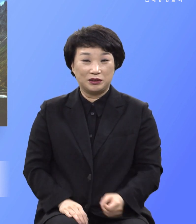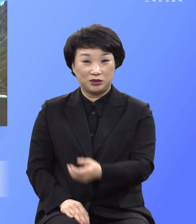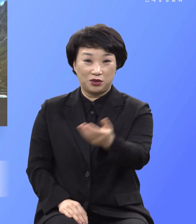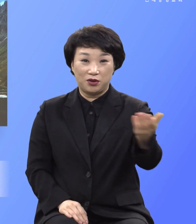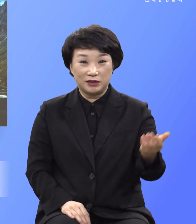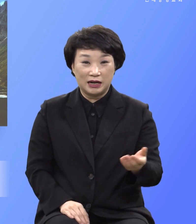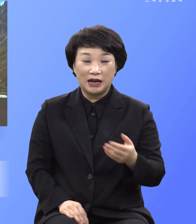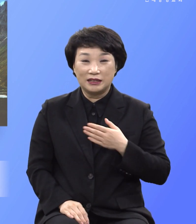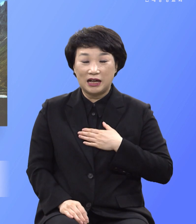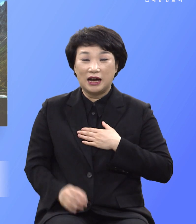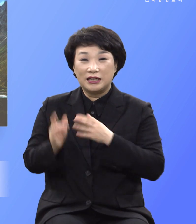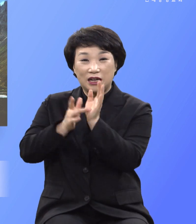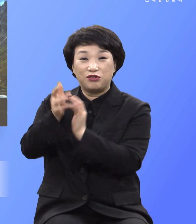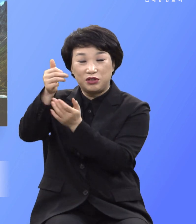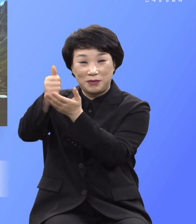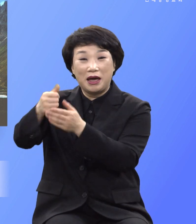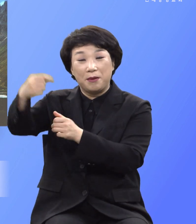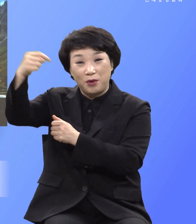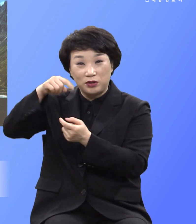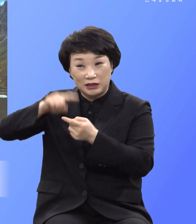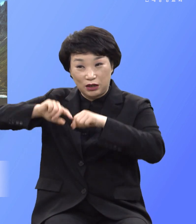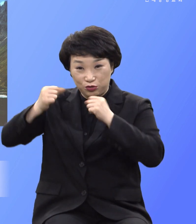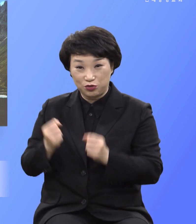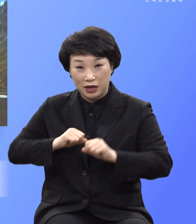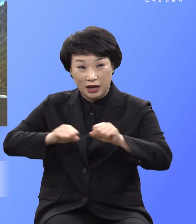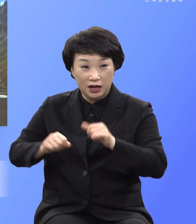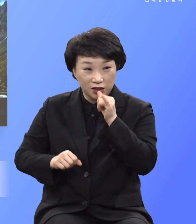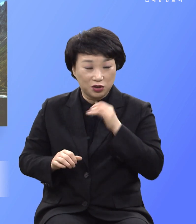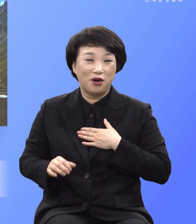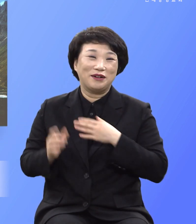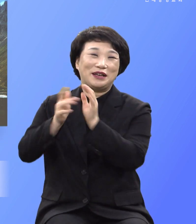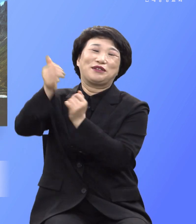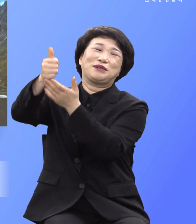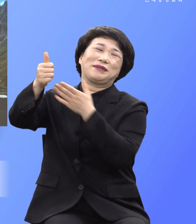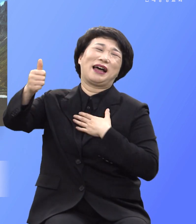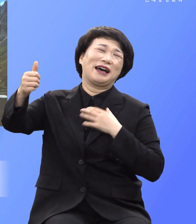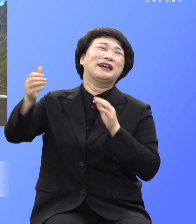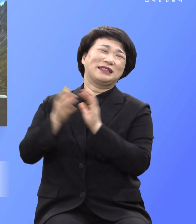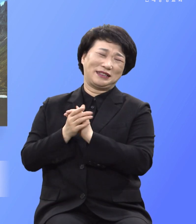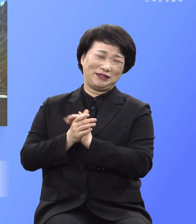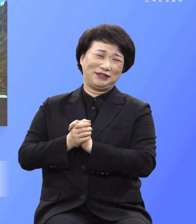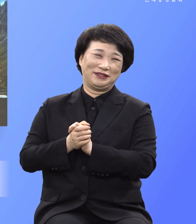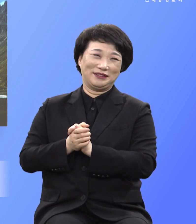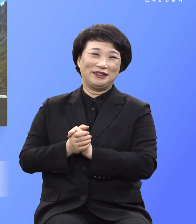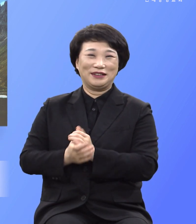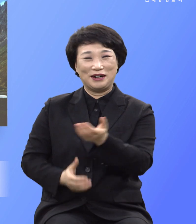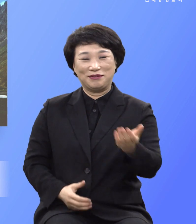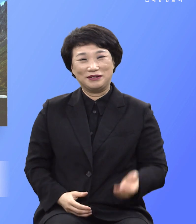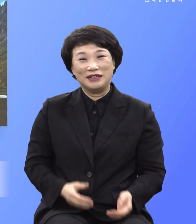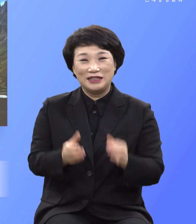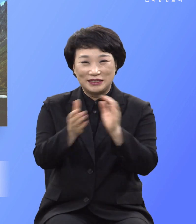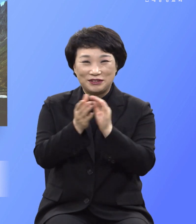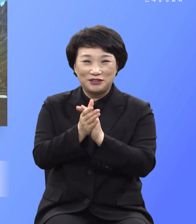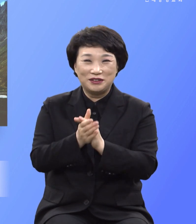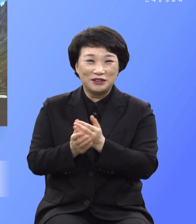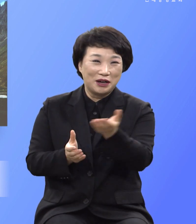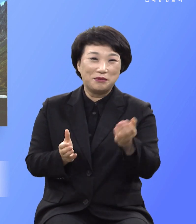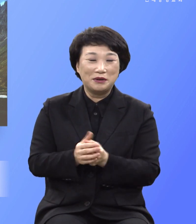나의 계명대로 행하는 곧 나의 친구라 여러분 친구는 한 방향 한 뜻 한 생각을